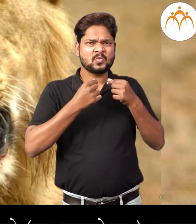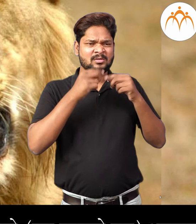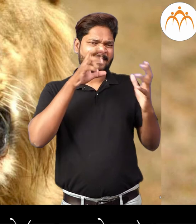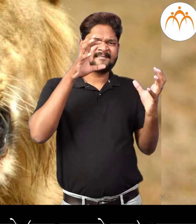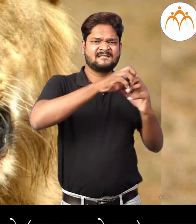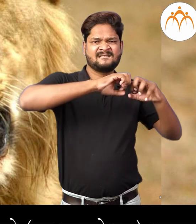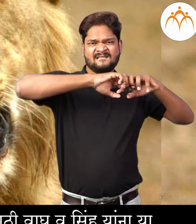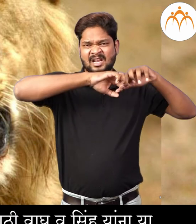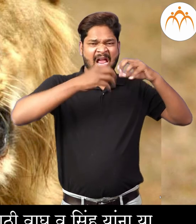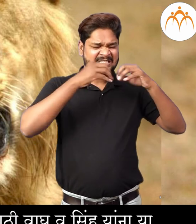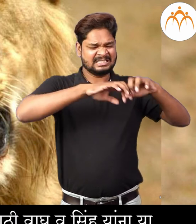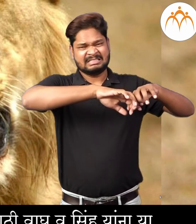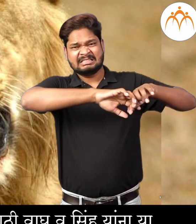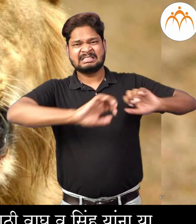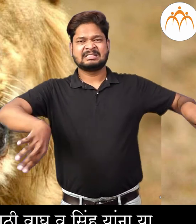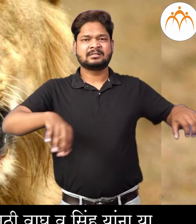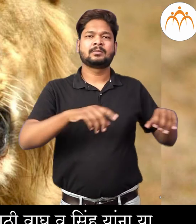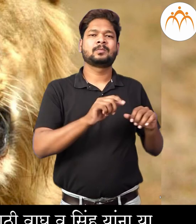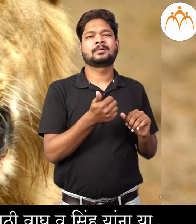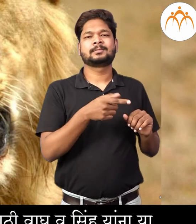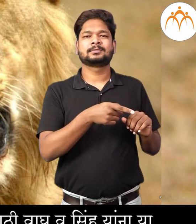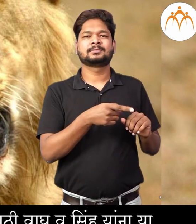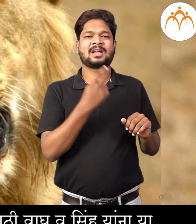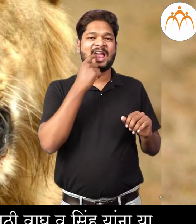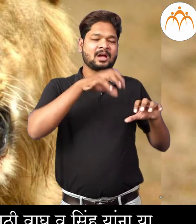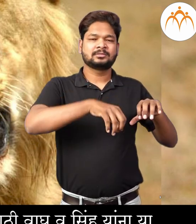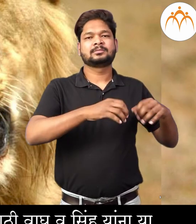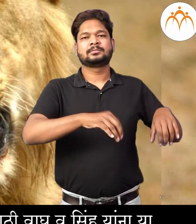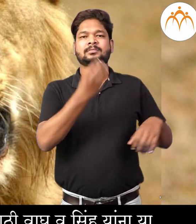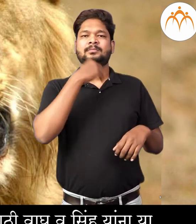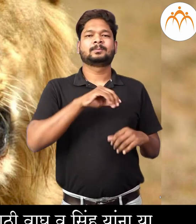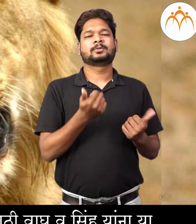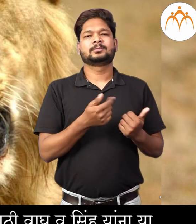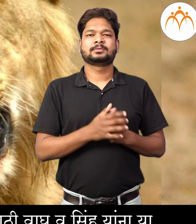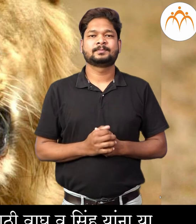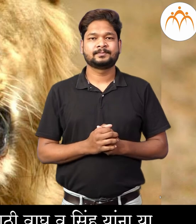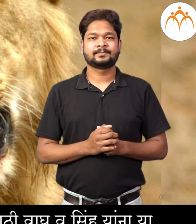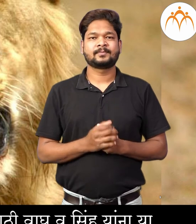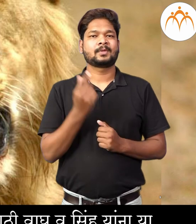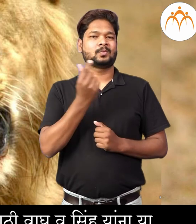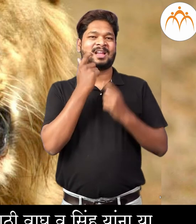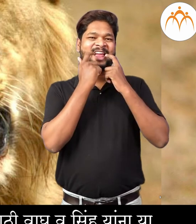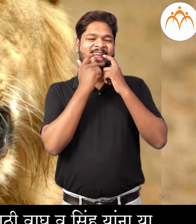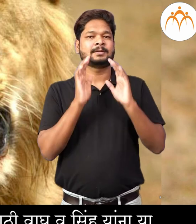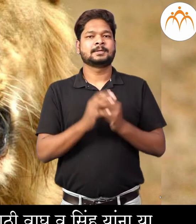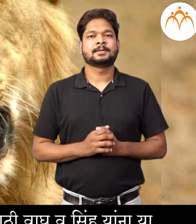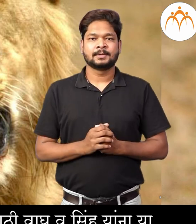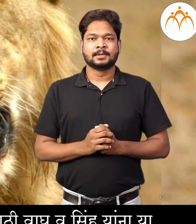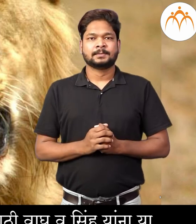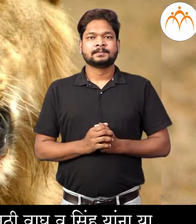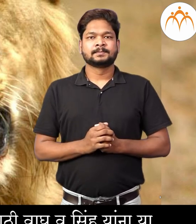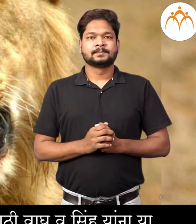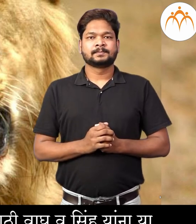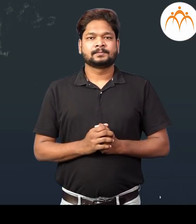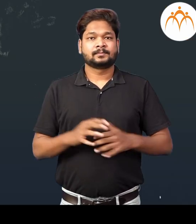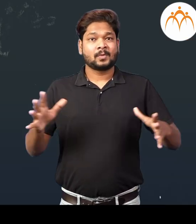मेलेल्या प्राणयाचे माउस फाडन्या साथी वाग वसिउह यान्ना या सुल्यांचा उपयोग